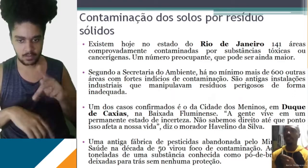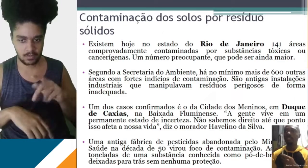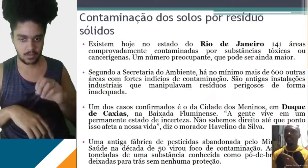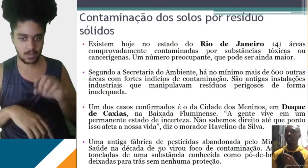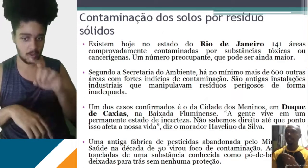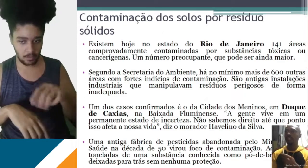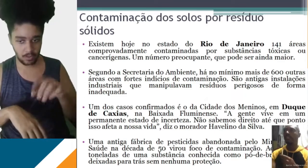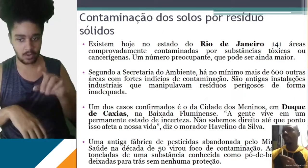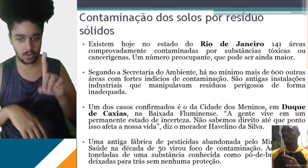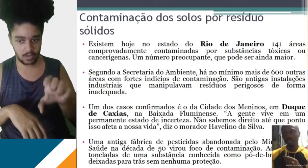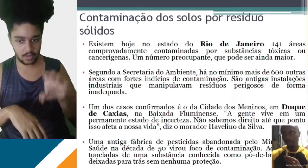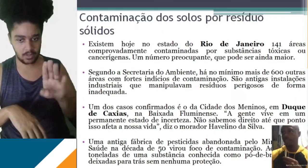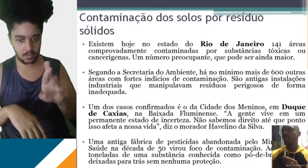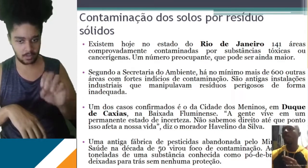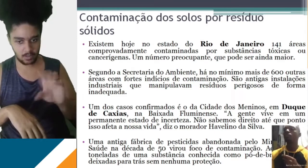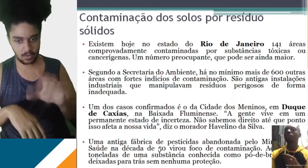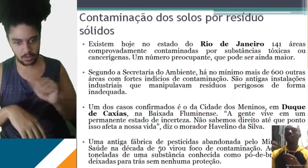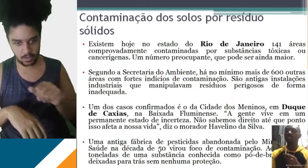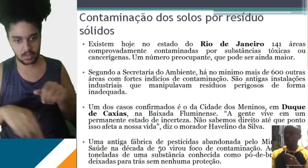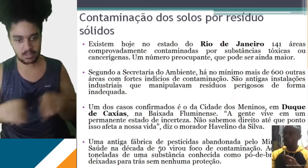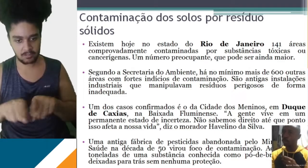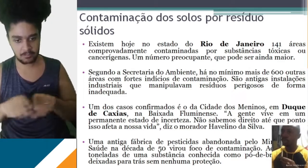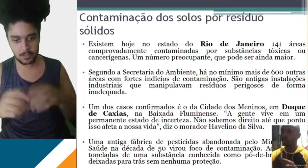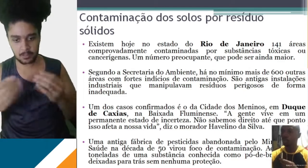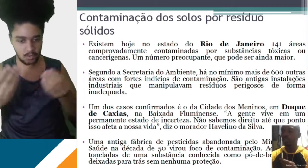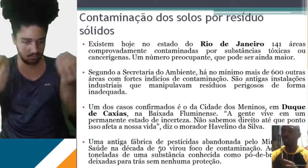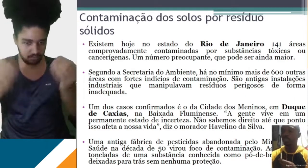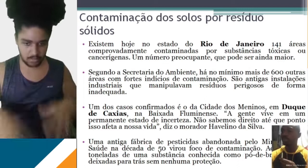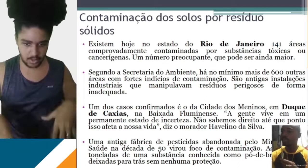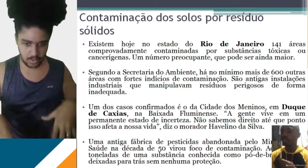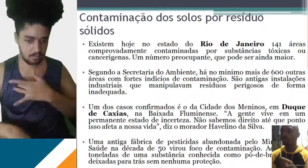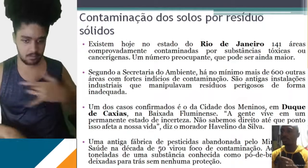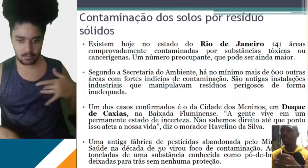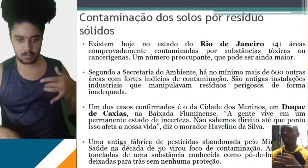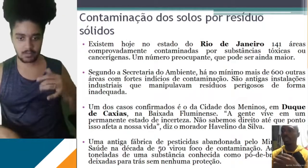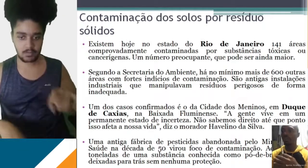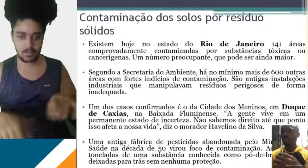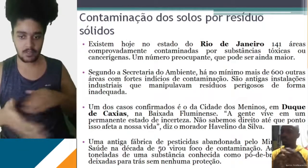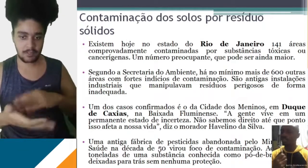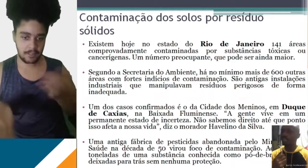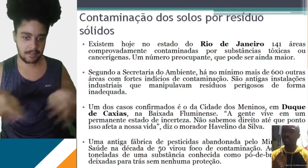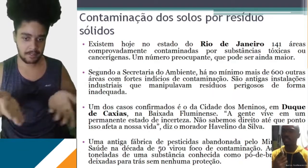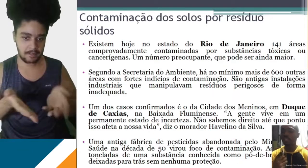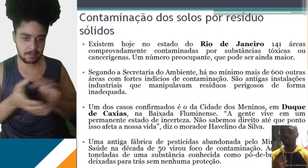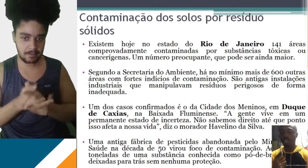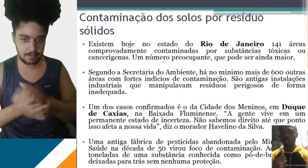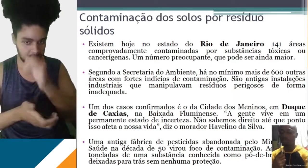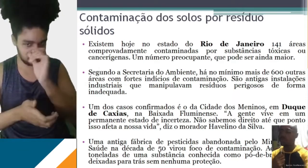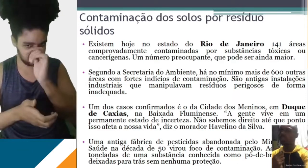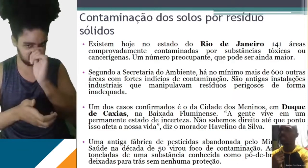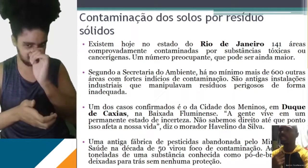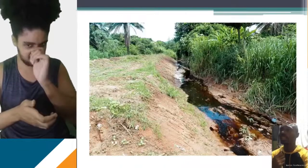à vida humana. Então, assim, é uma empresa que passou por lá, deixou muitas coisas e não foi resolvido até hoje. Isso afeta até hoje a vida